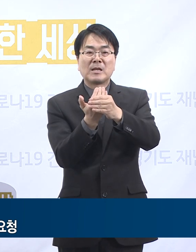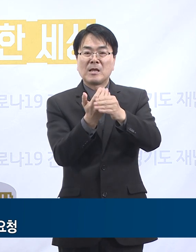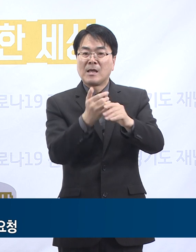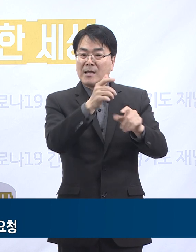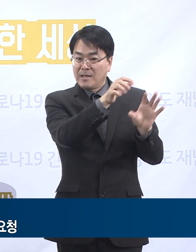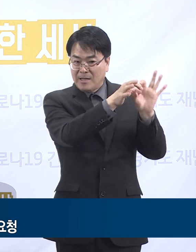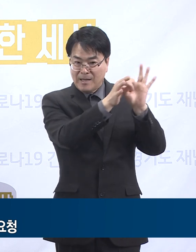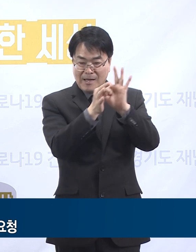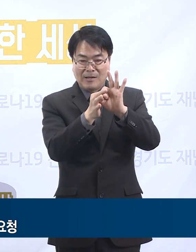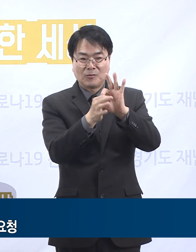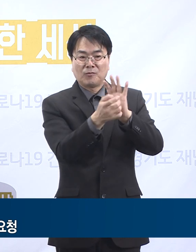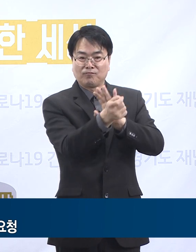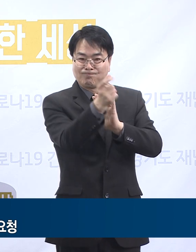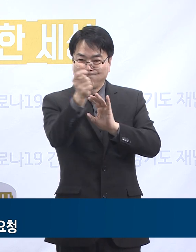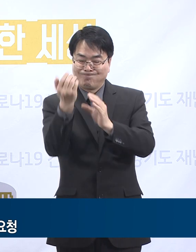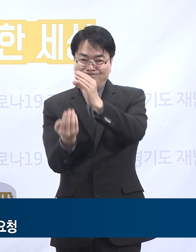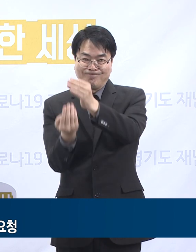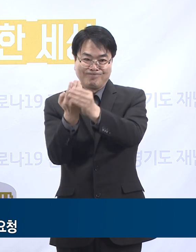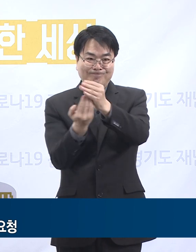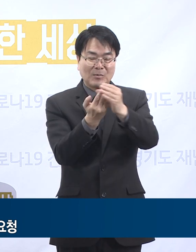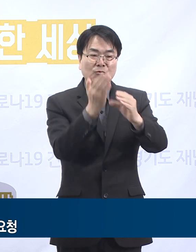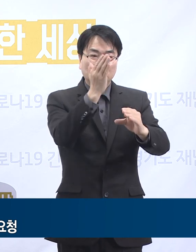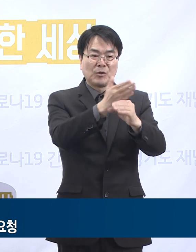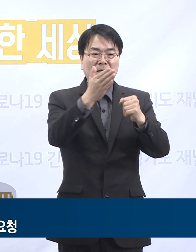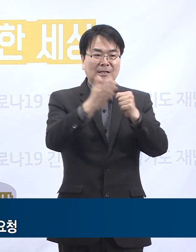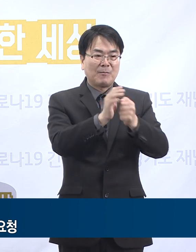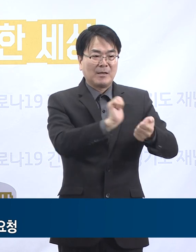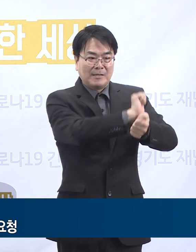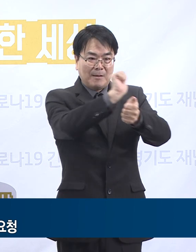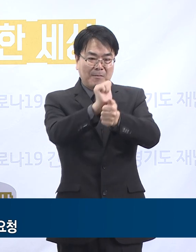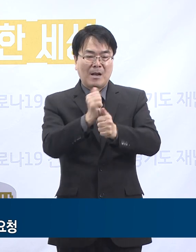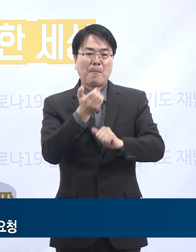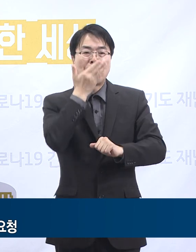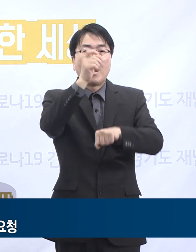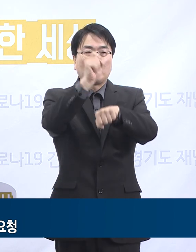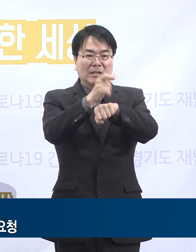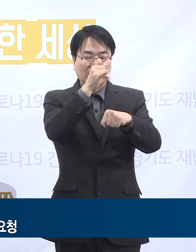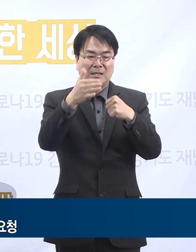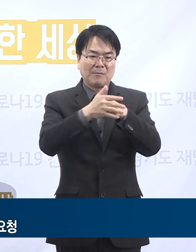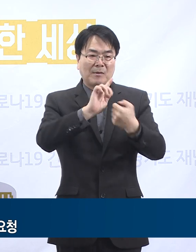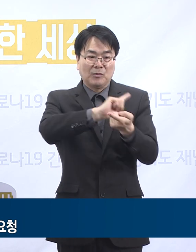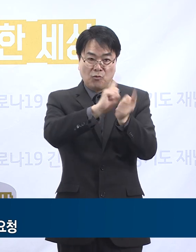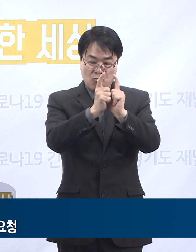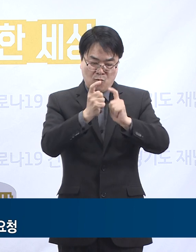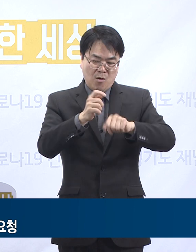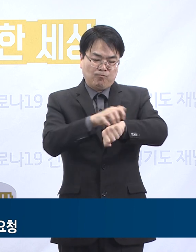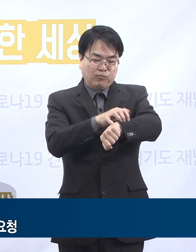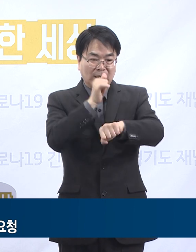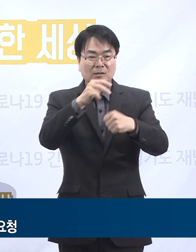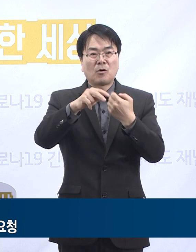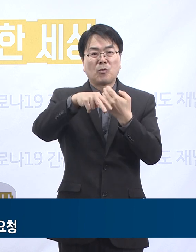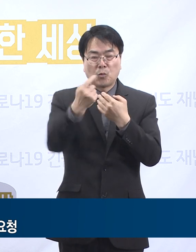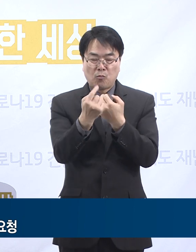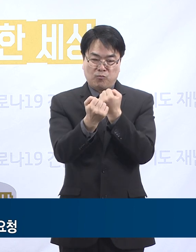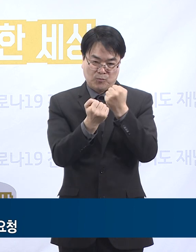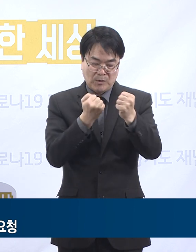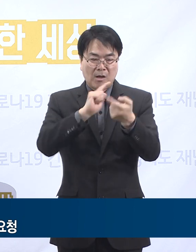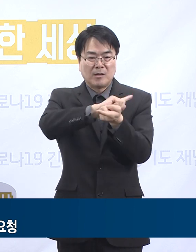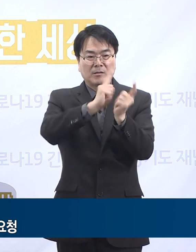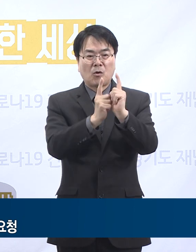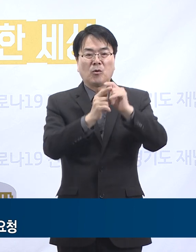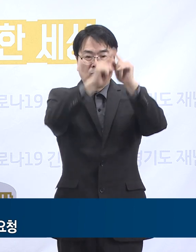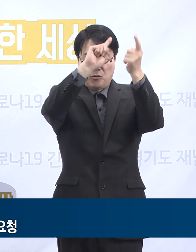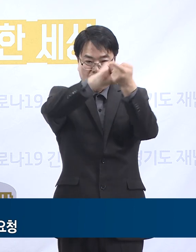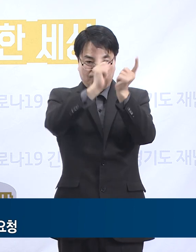지속되고 있어 지역사회로의 확산 우려가 여전한 만큼 불편하시겠지만 조금만 더 힘을 내어 물리적 거리